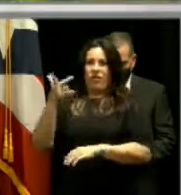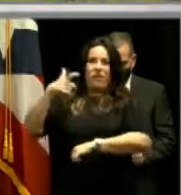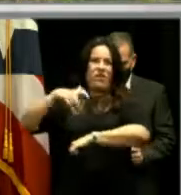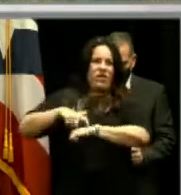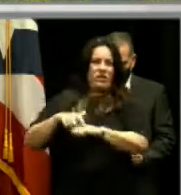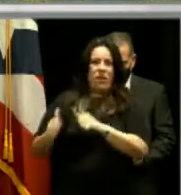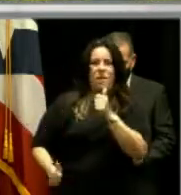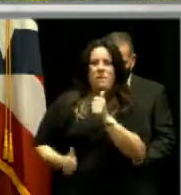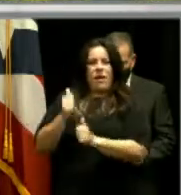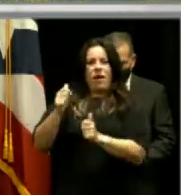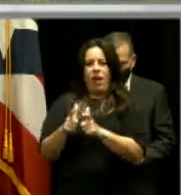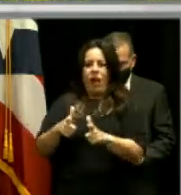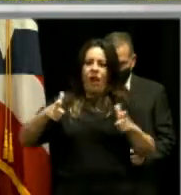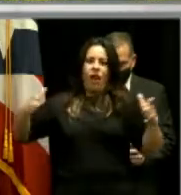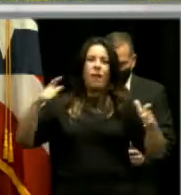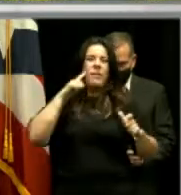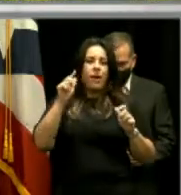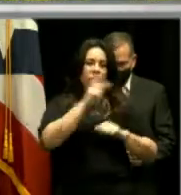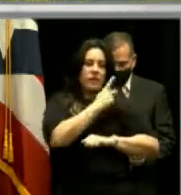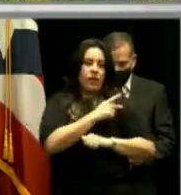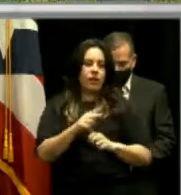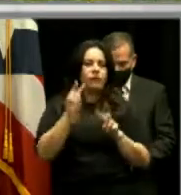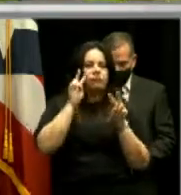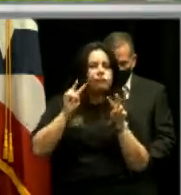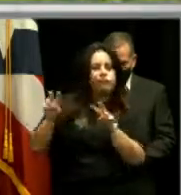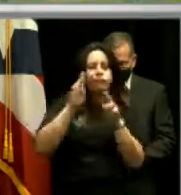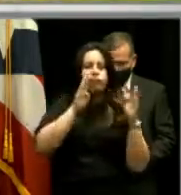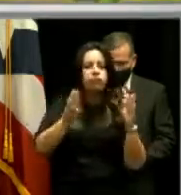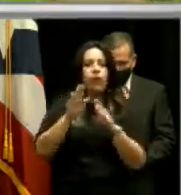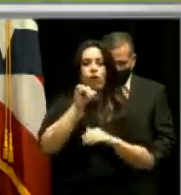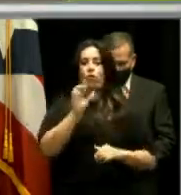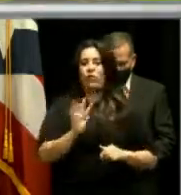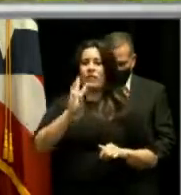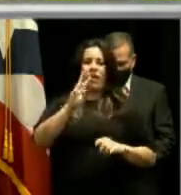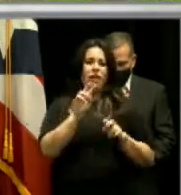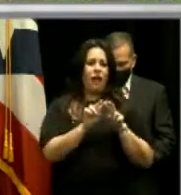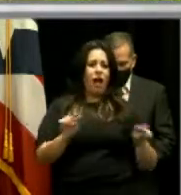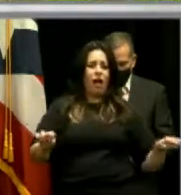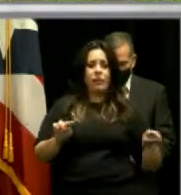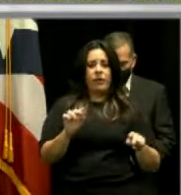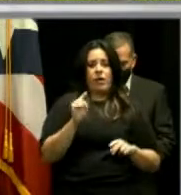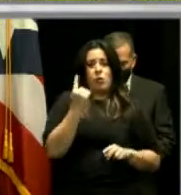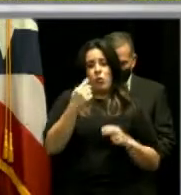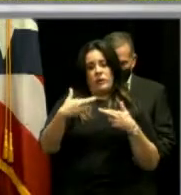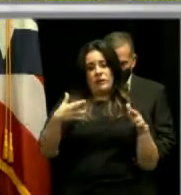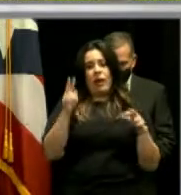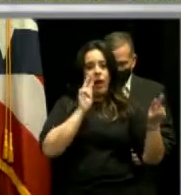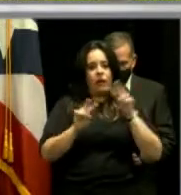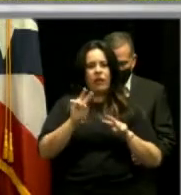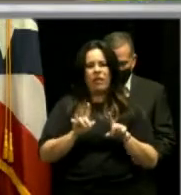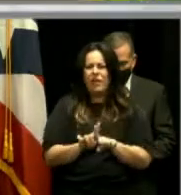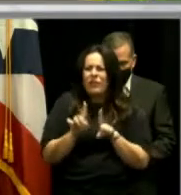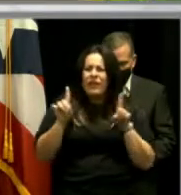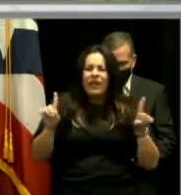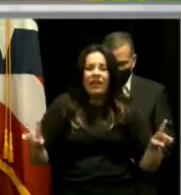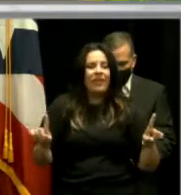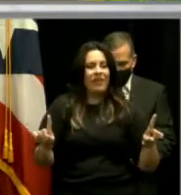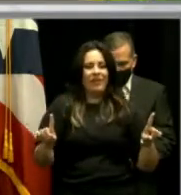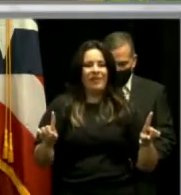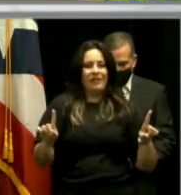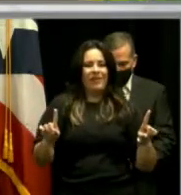atender a los pacientes allí. No estamos hablando de seis camas y una sala de observación totalmente distinta a la que está